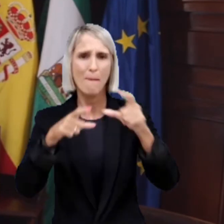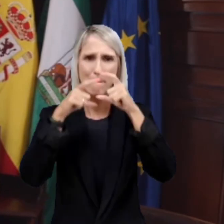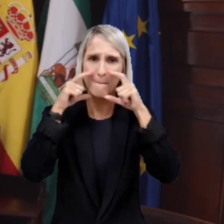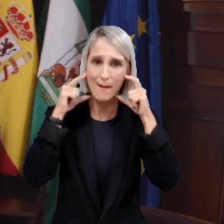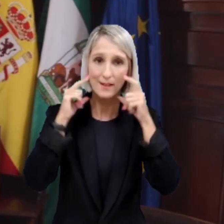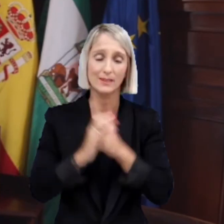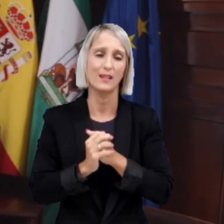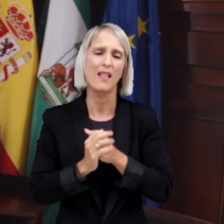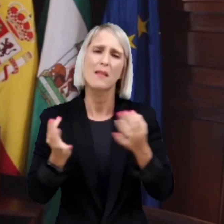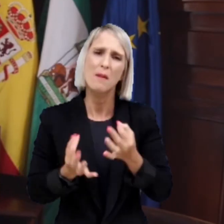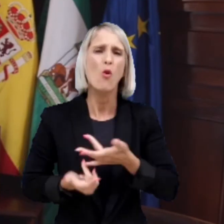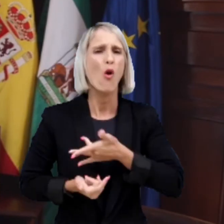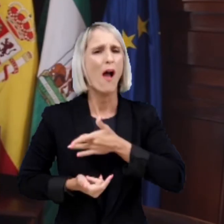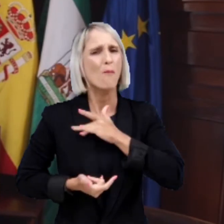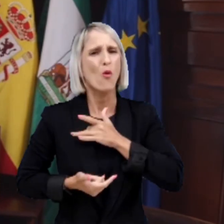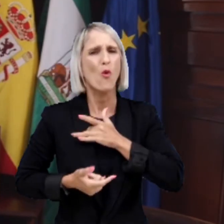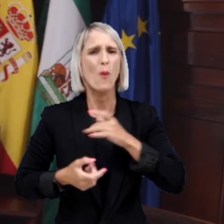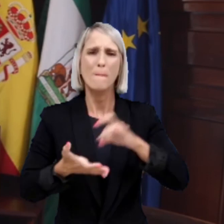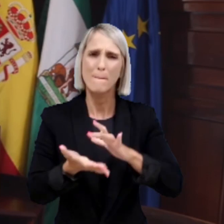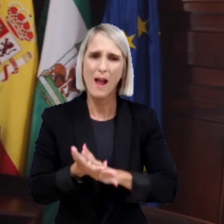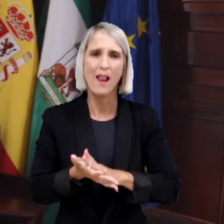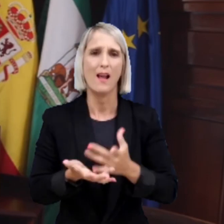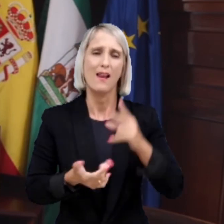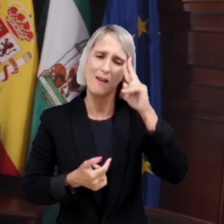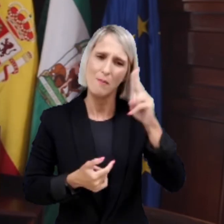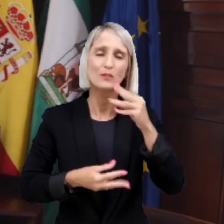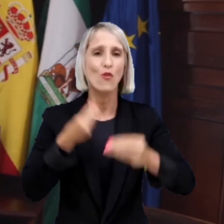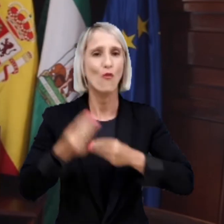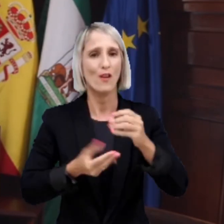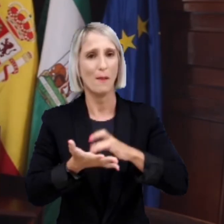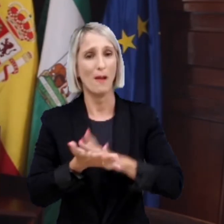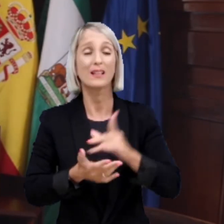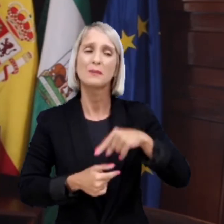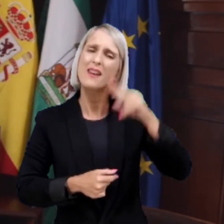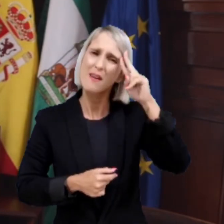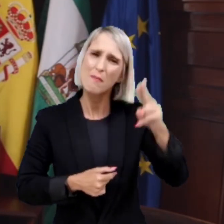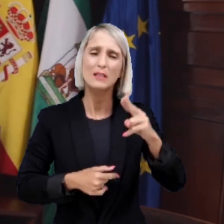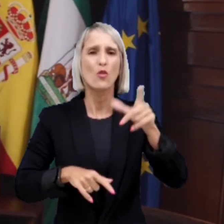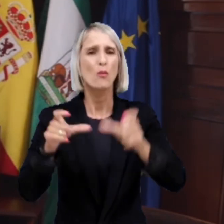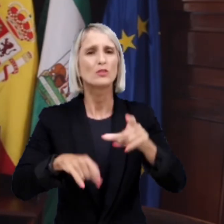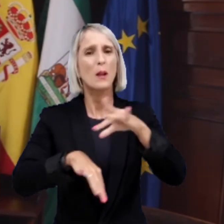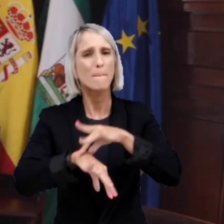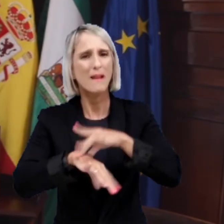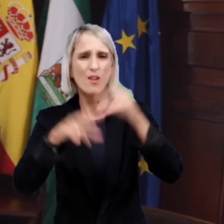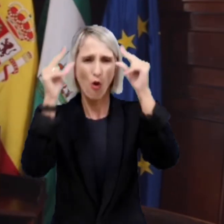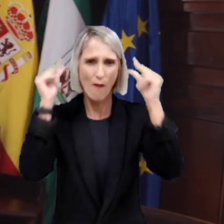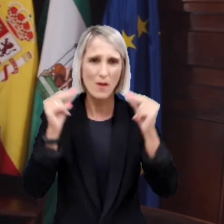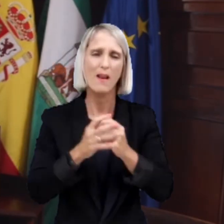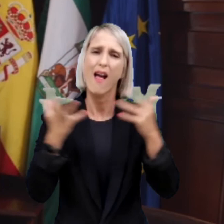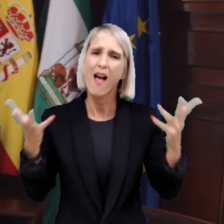asistencia y de distancia y de mascarilla. En el recuerdo de la Feria de Málaga, en el amor a Málaga, y en la solidaridad a los